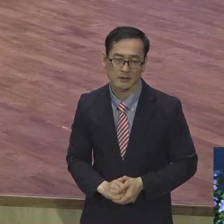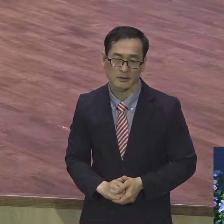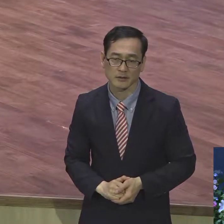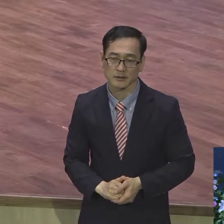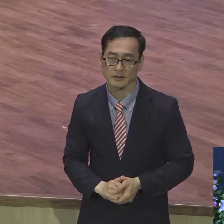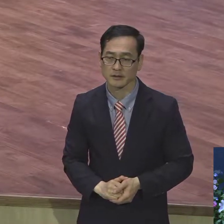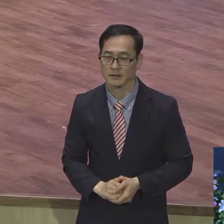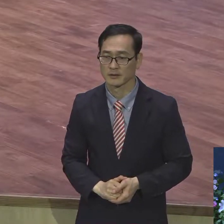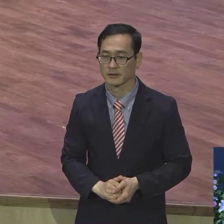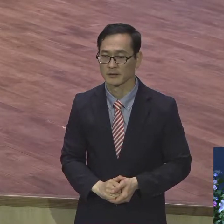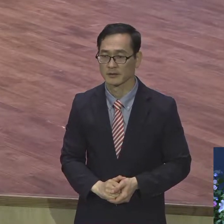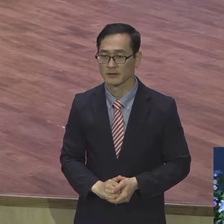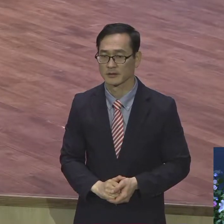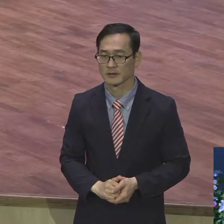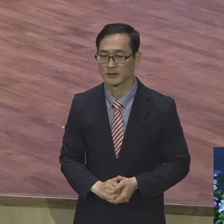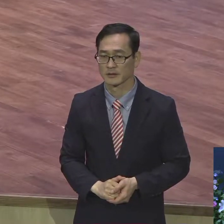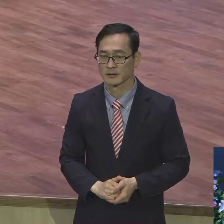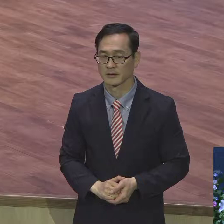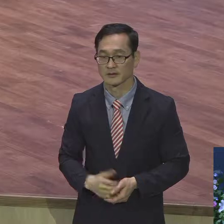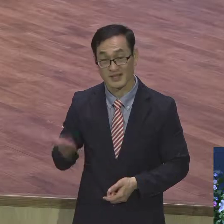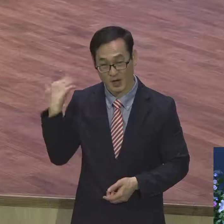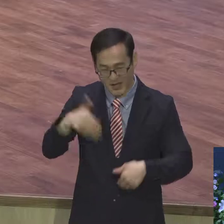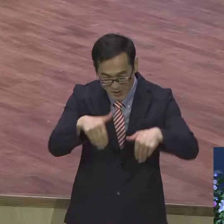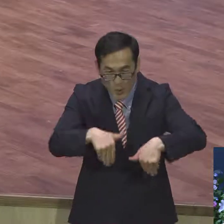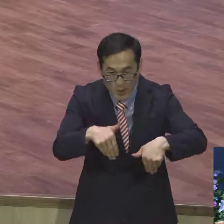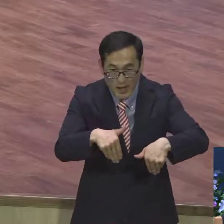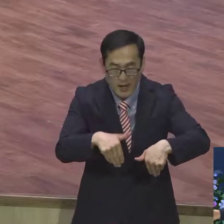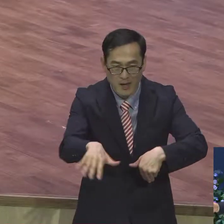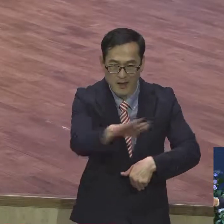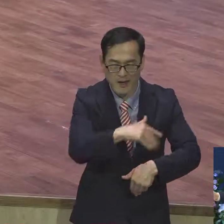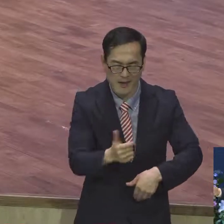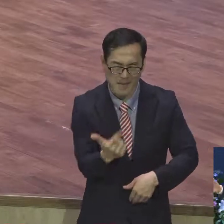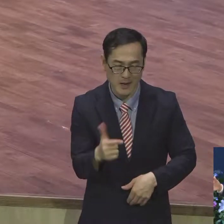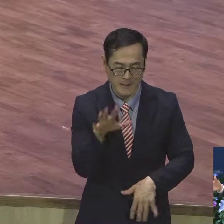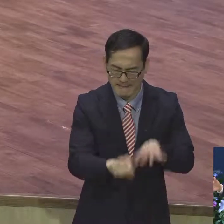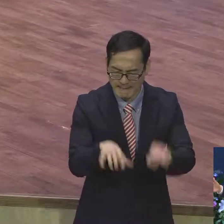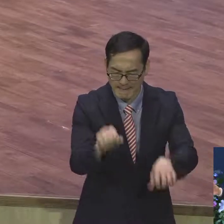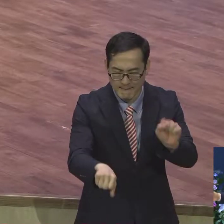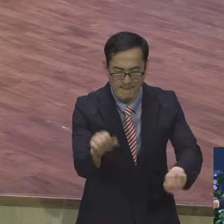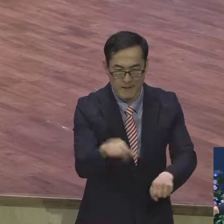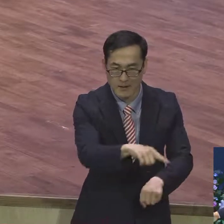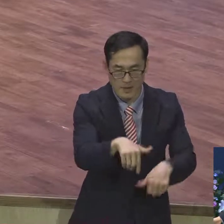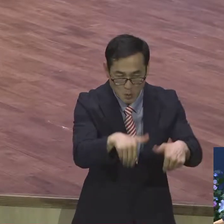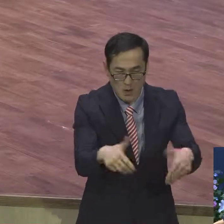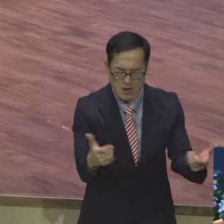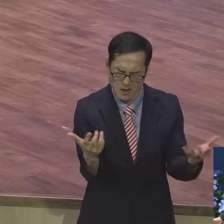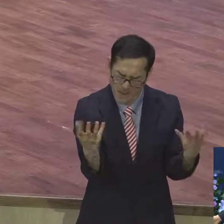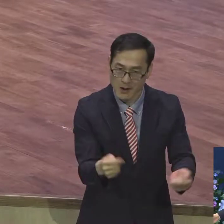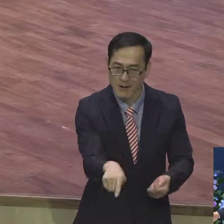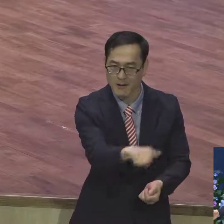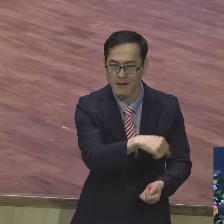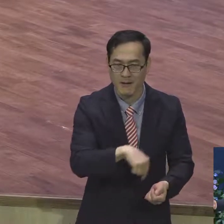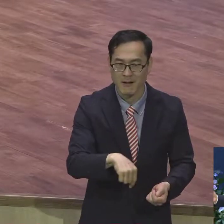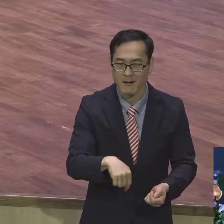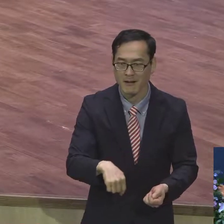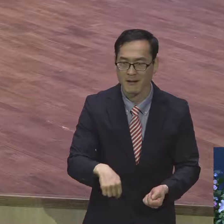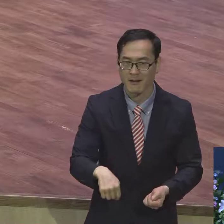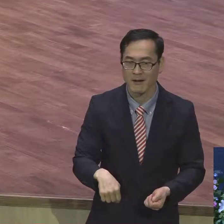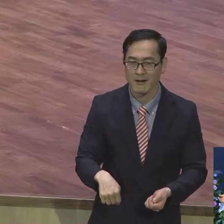그래서 당시 노예들이 엄청 많았지. 로마에 로마 안에 다 잡아왔기 때문에 다